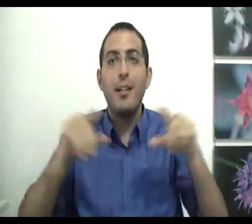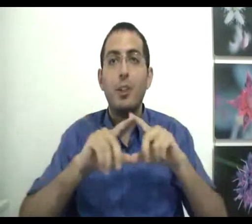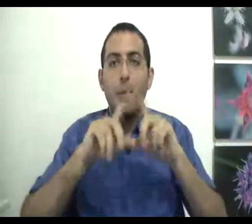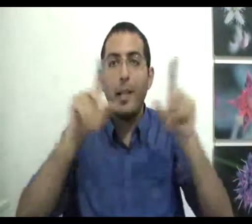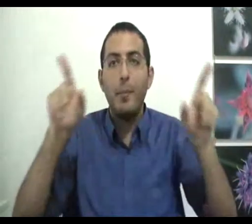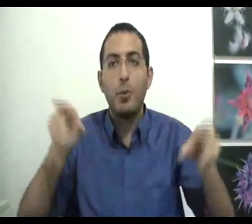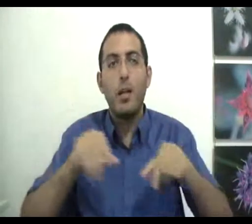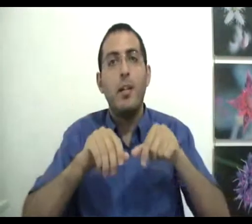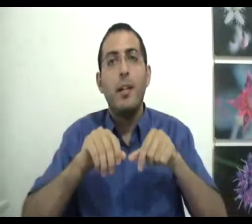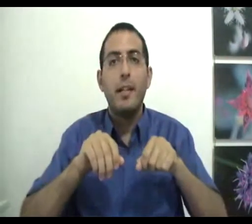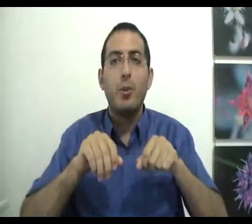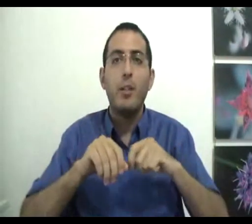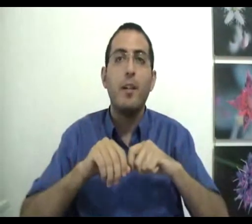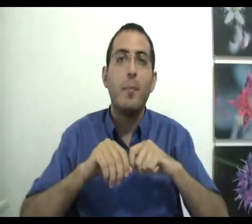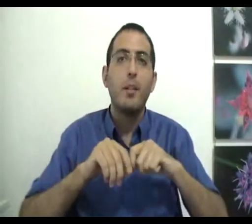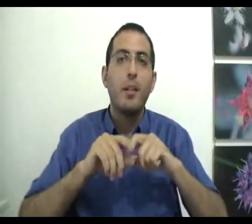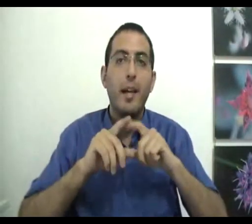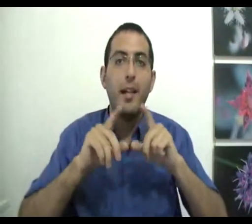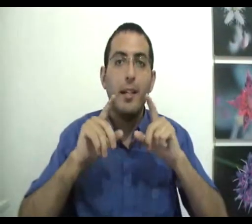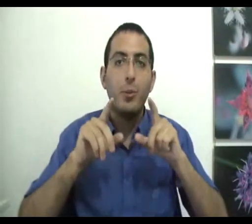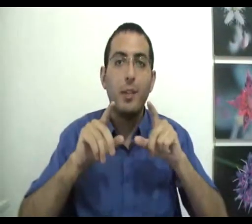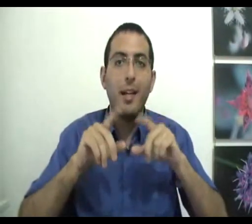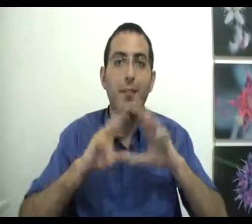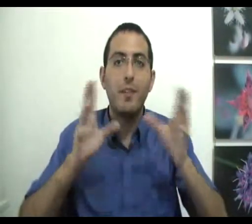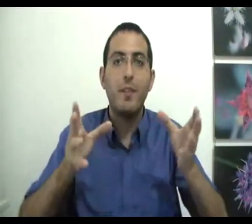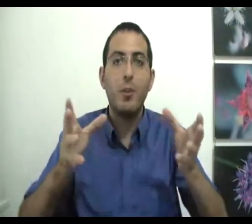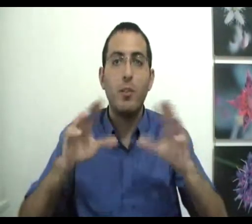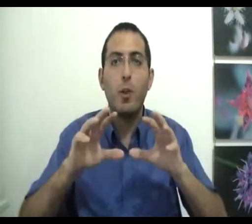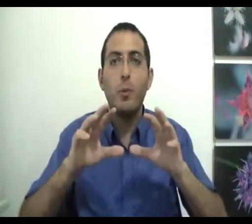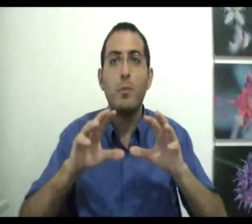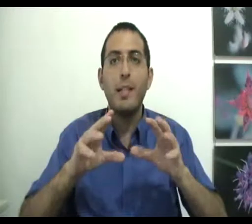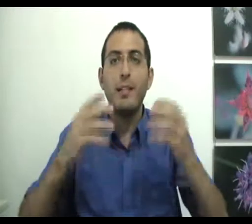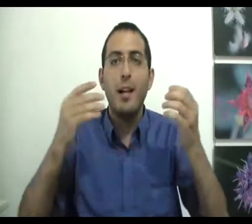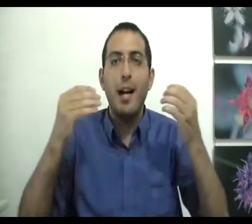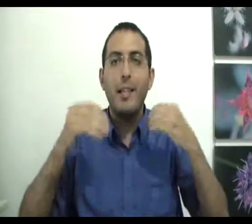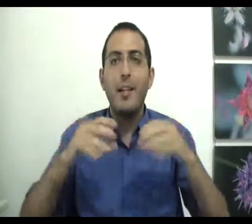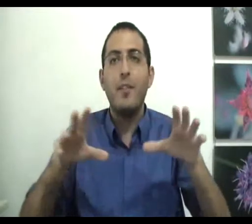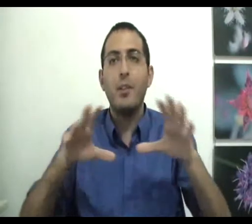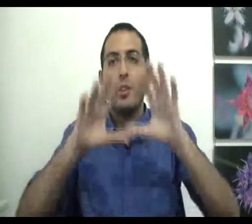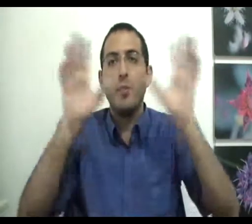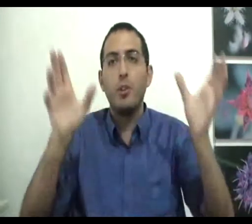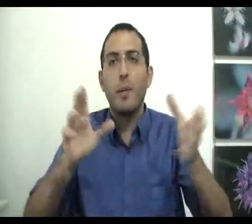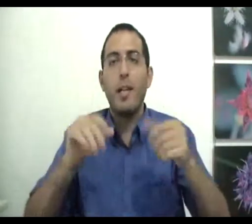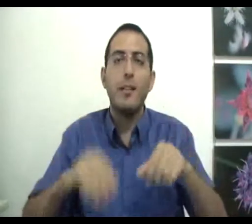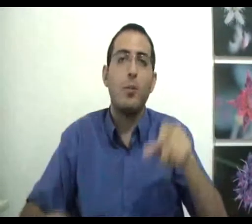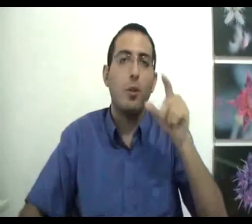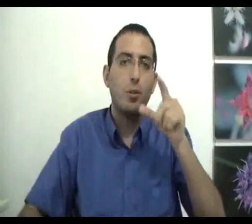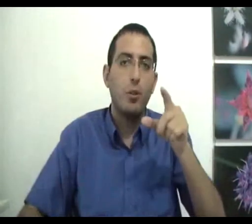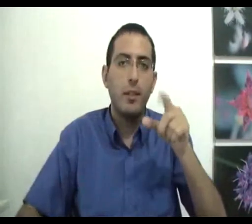שמכילה בתוכה את כל הדברים כישות אחת ונפרדות והכל בו זמנית העיקר לחוות את השלמות שמכילה את הכל תודה